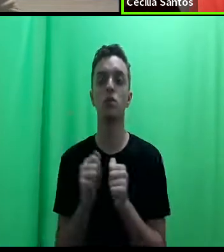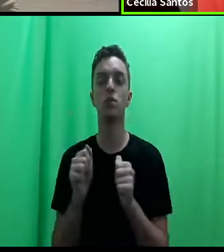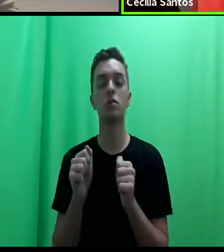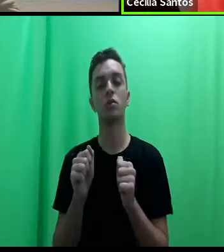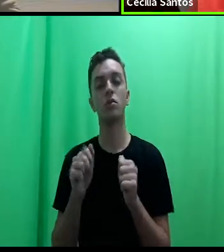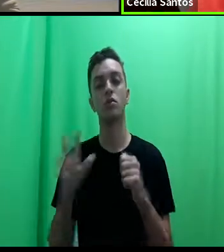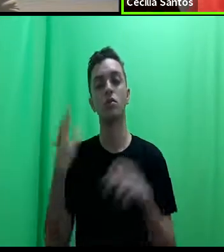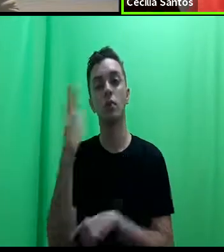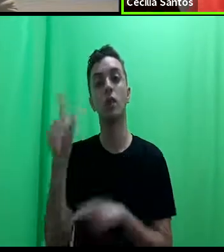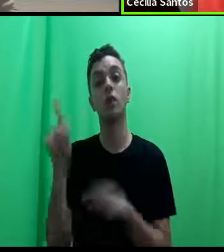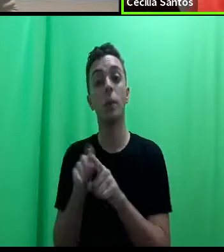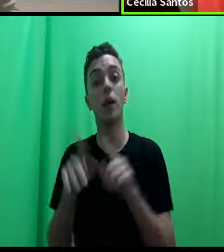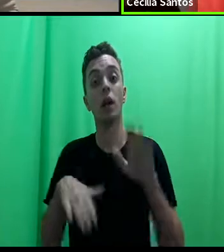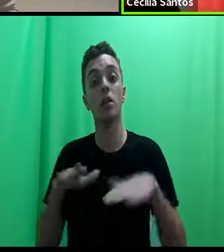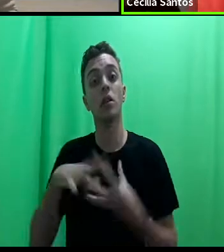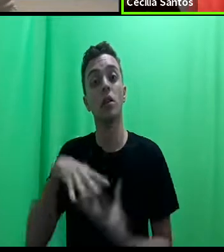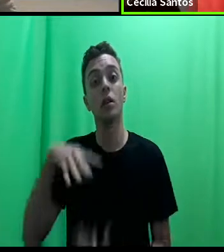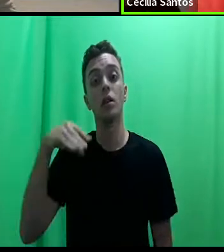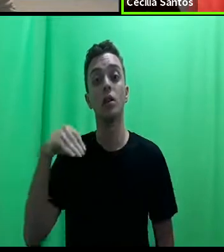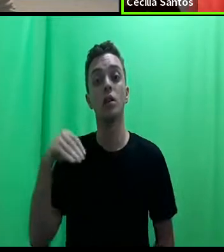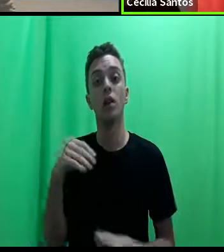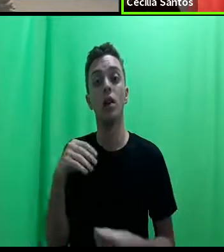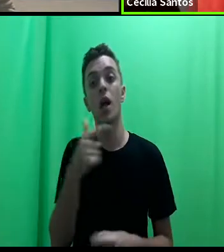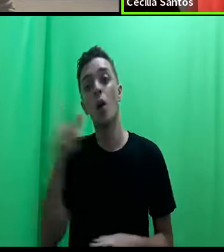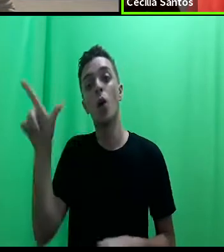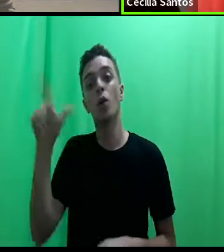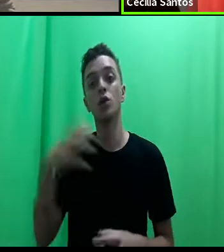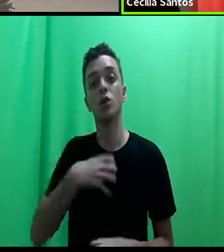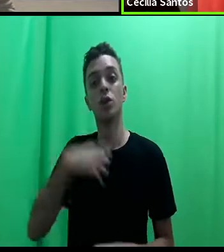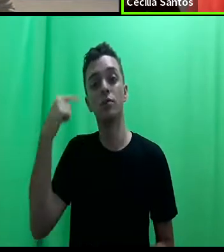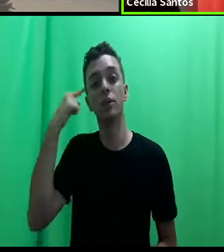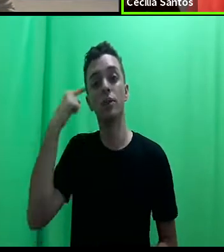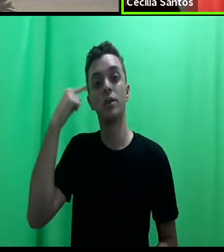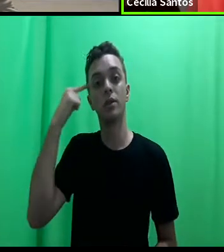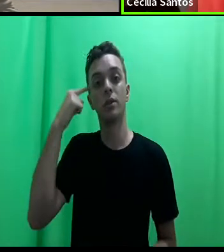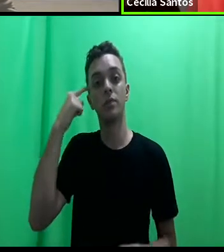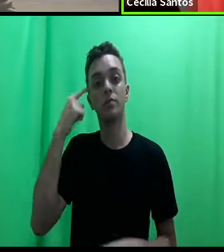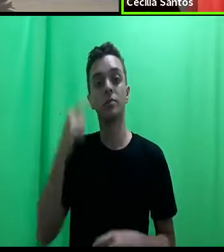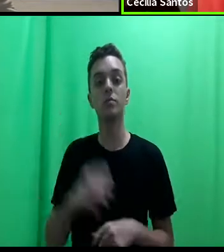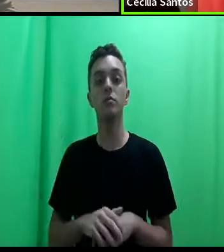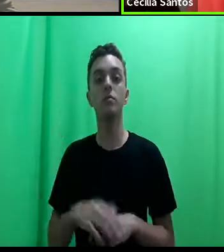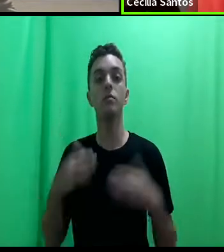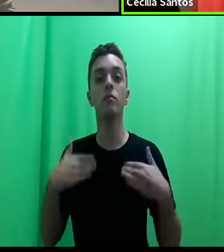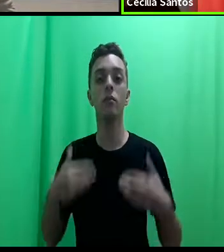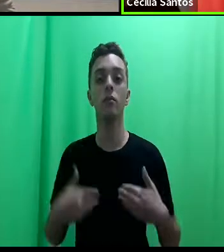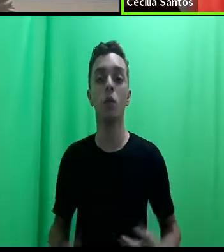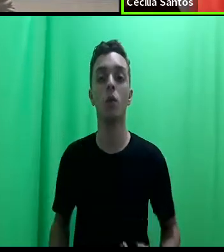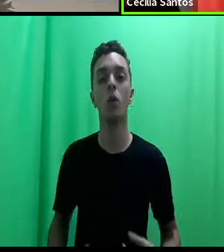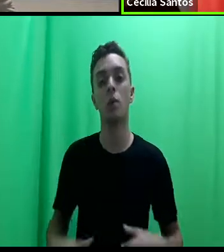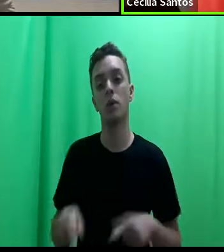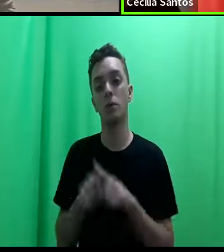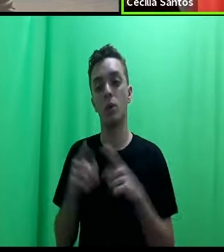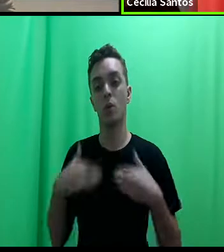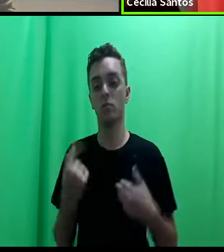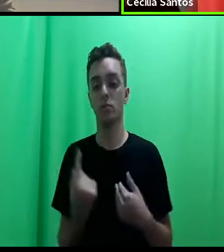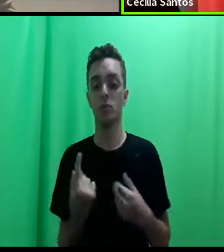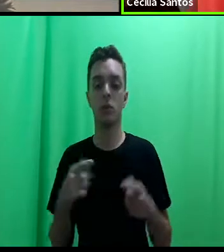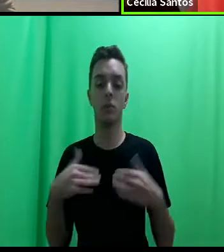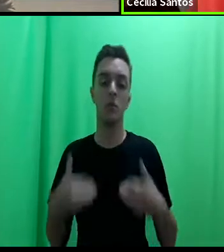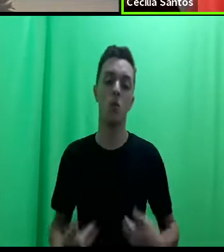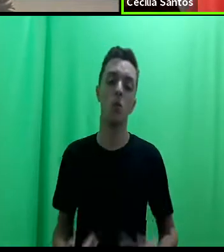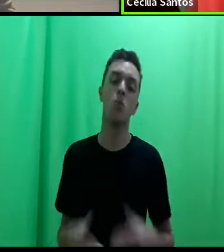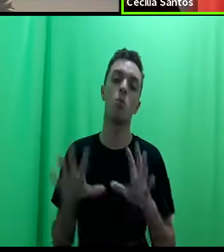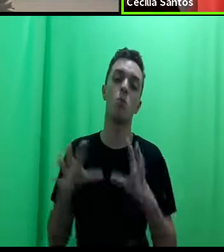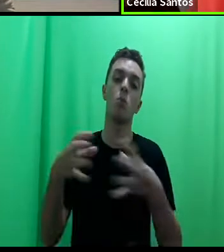espiritual é outra maneira de pensar e o corpo, não é? O corpo individual, corpo coletivo, se os direitos humanos